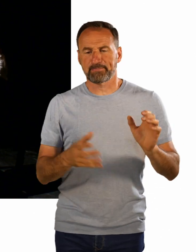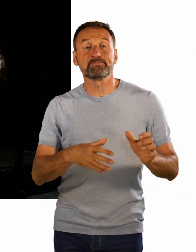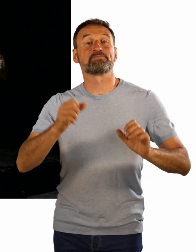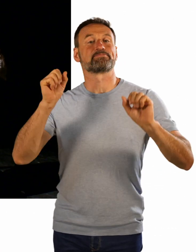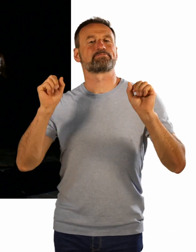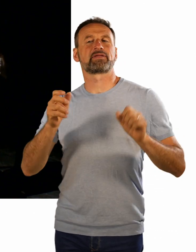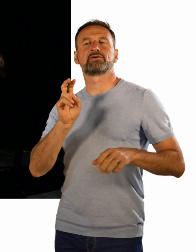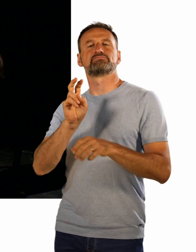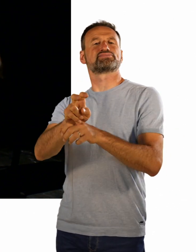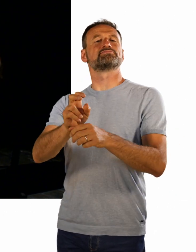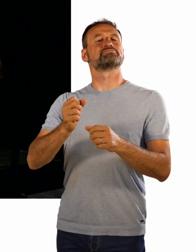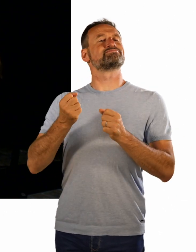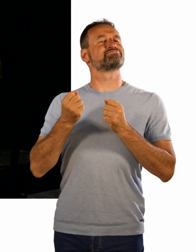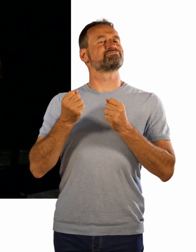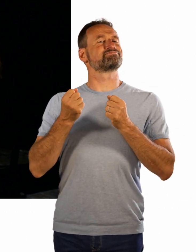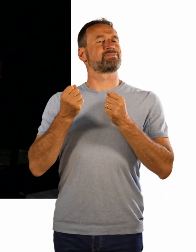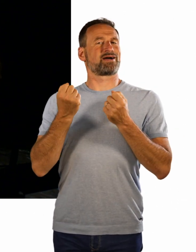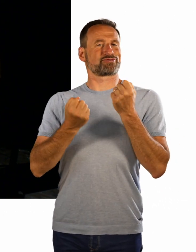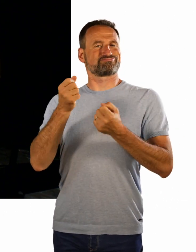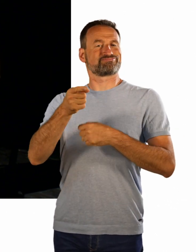und ich habe einen Fahrer. Er bringt mich dann ins Studio.